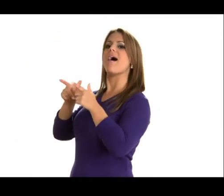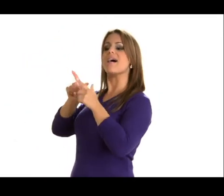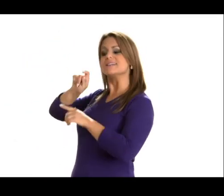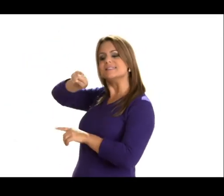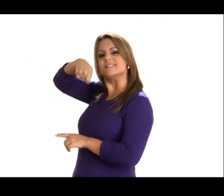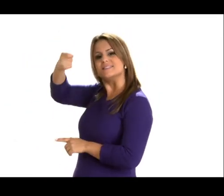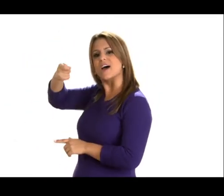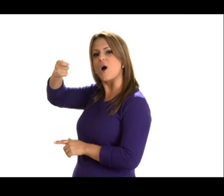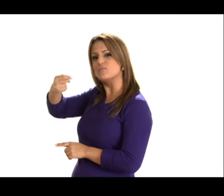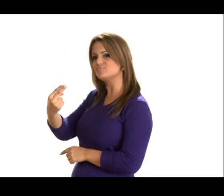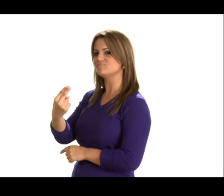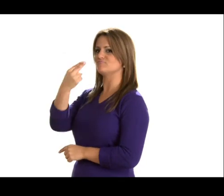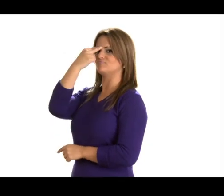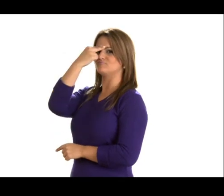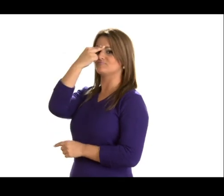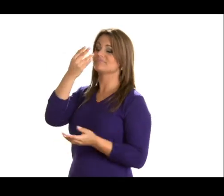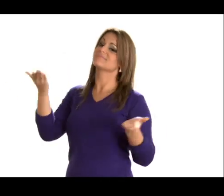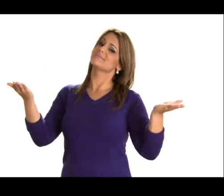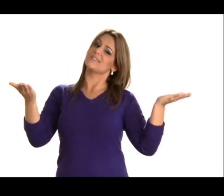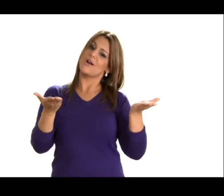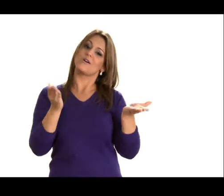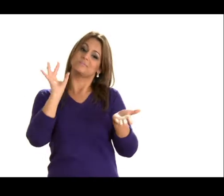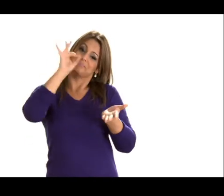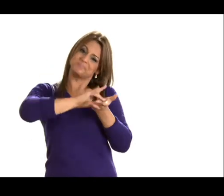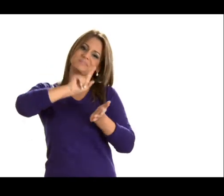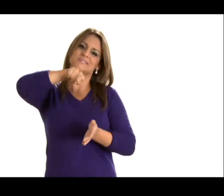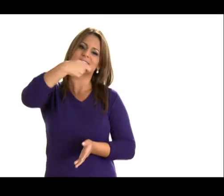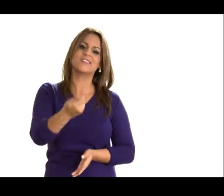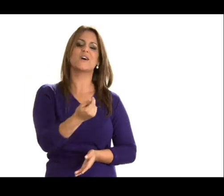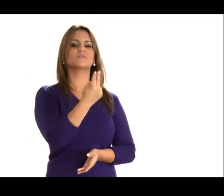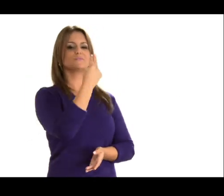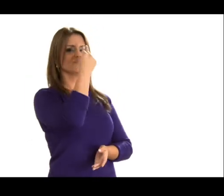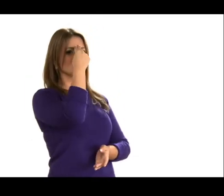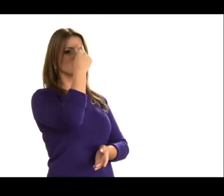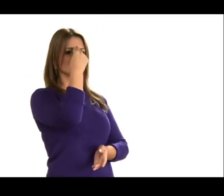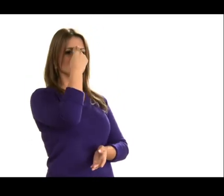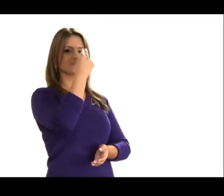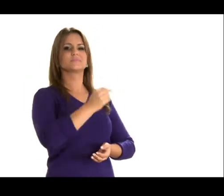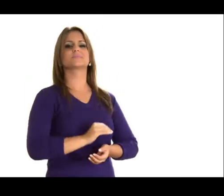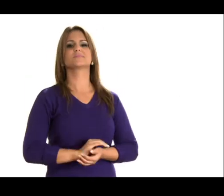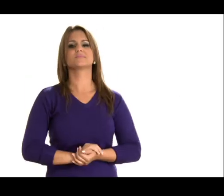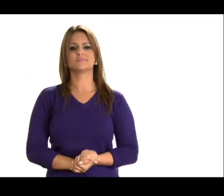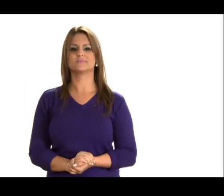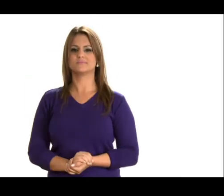me imitando, brincando, por eu estar sempre com a testa assim, acabando, dessa forma, oficializando o meu sinal.